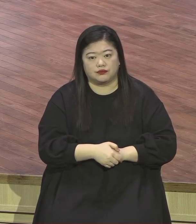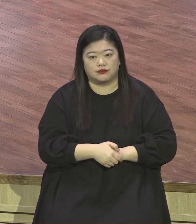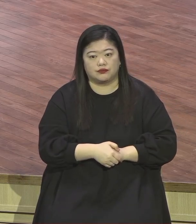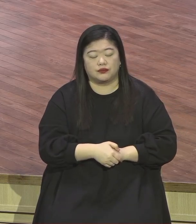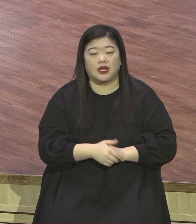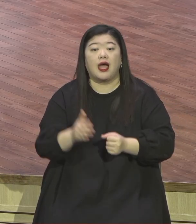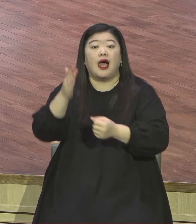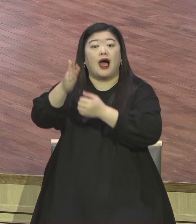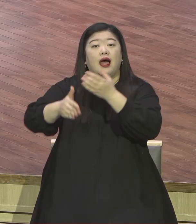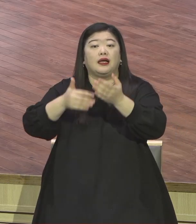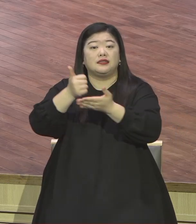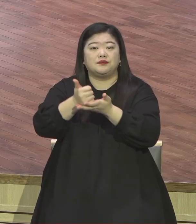성취다